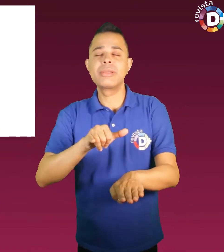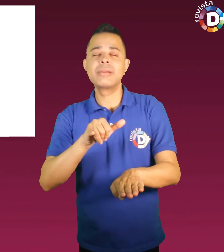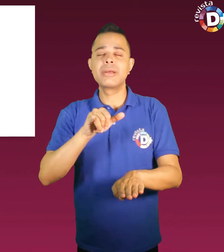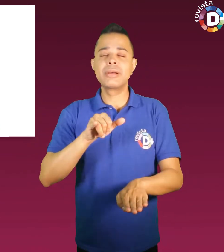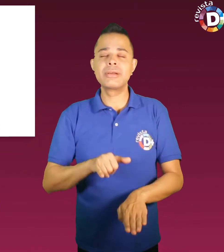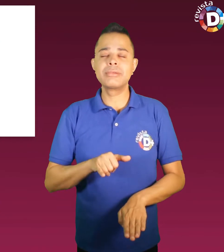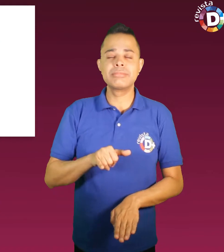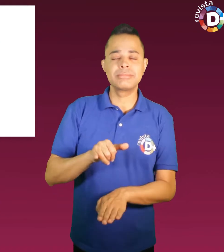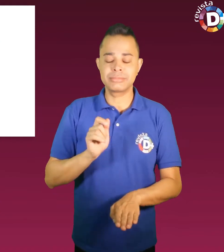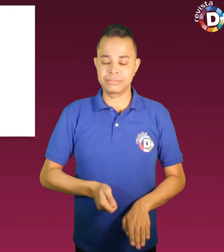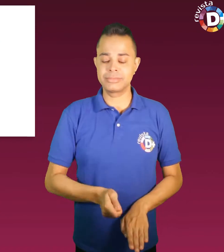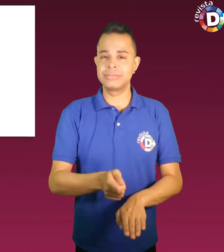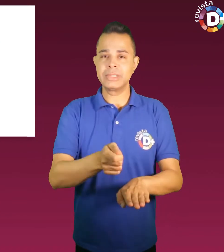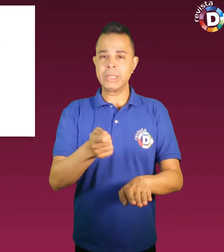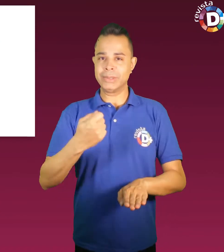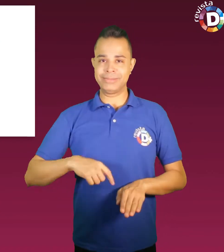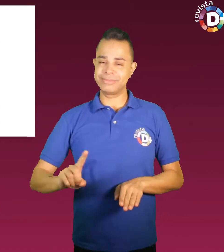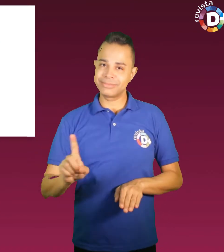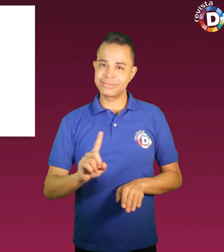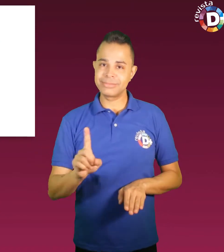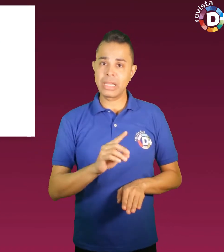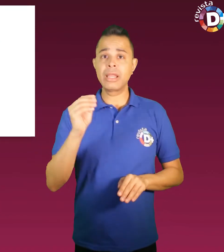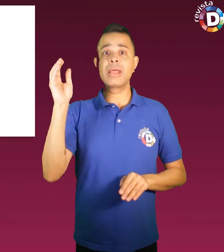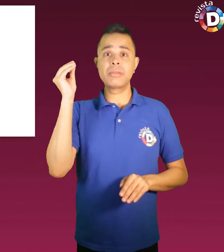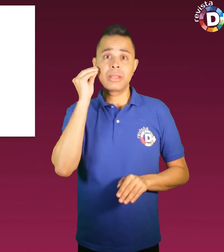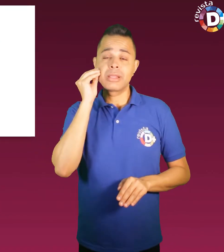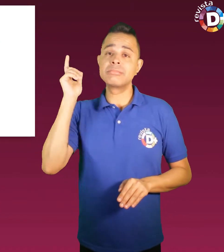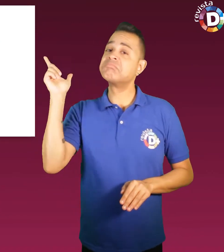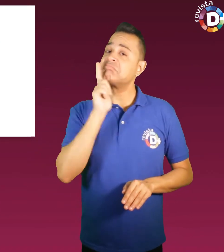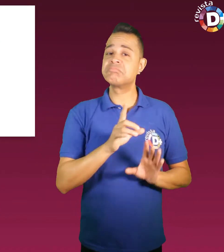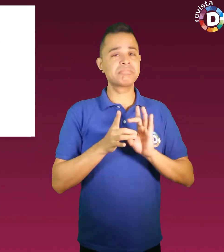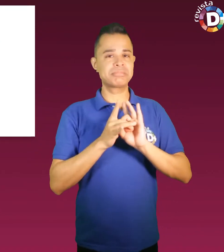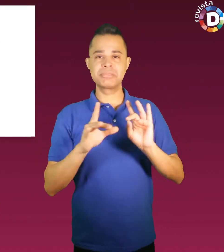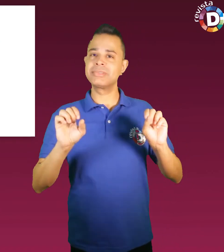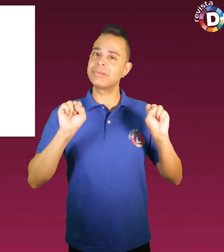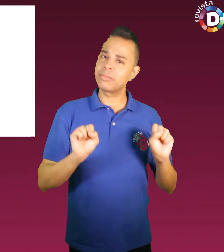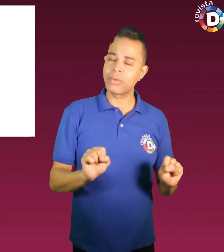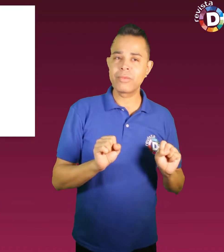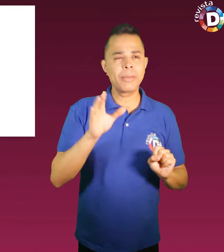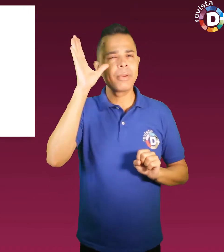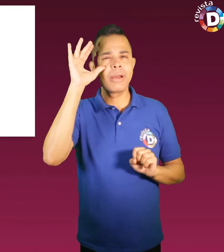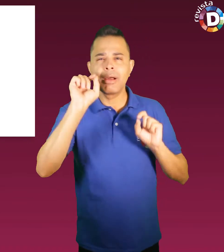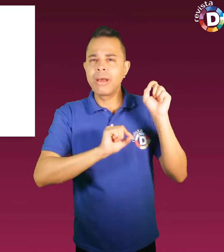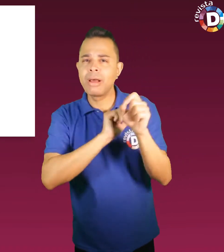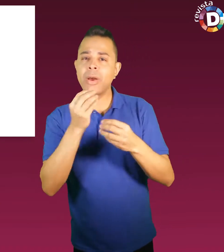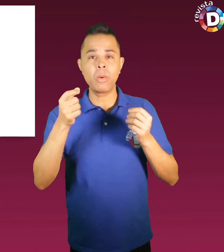deficiência visual. Ah, é possível testar a tecnologia também. Quem tiver curiosidade,